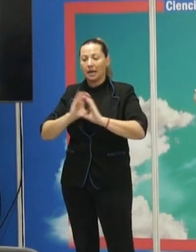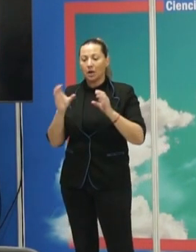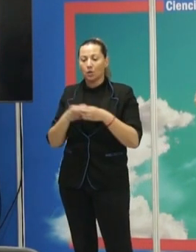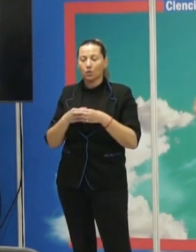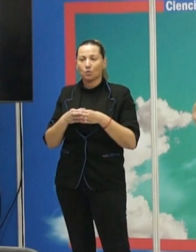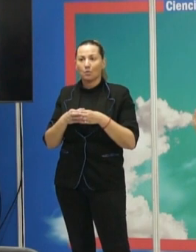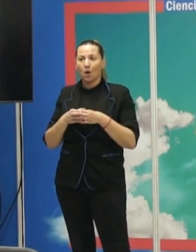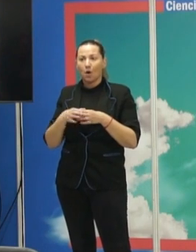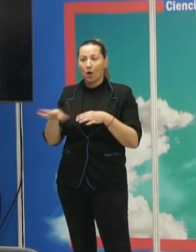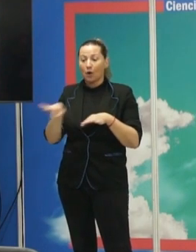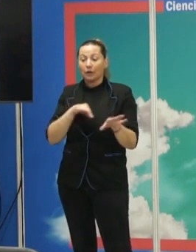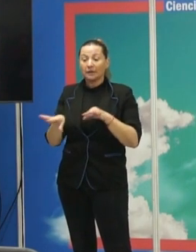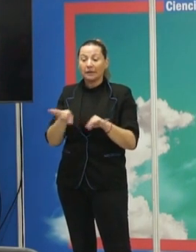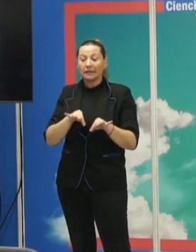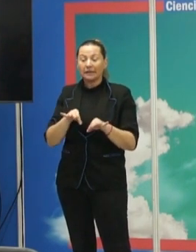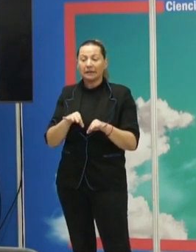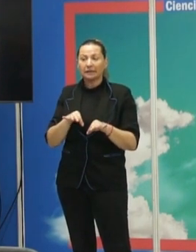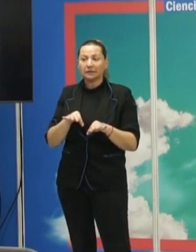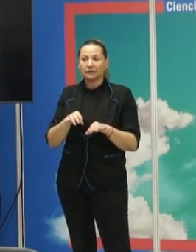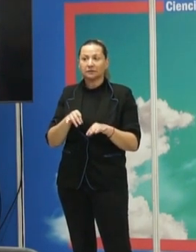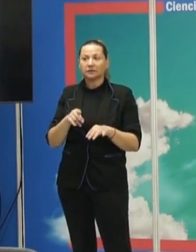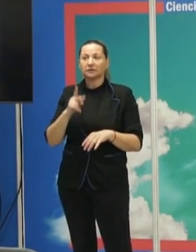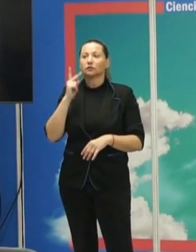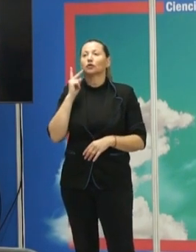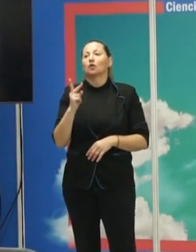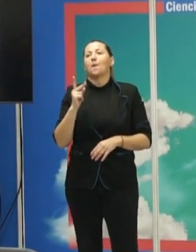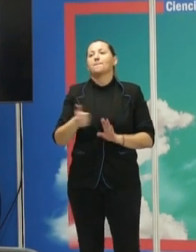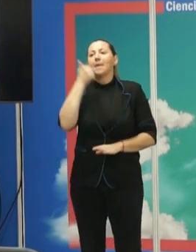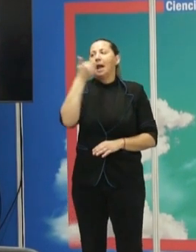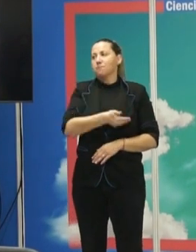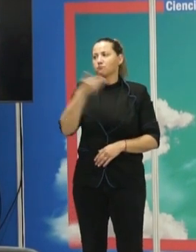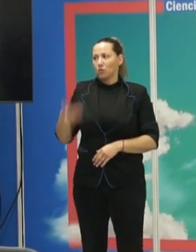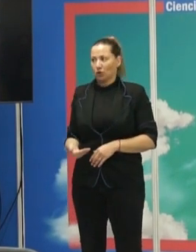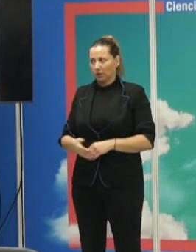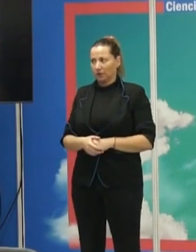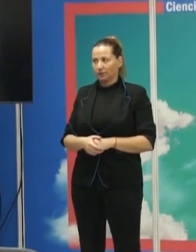decida que estos dos elementos van a ser los más importantes a la hora de definirse.